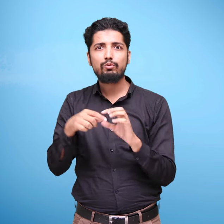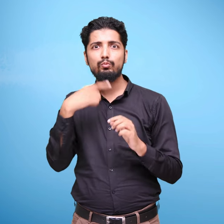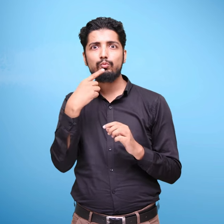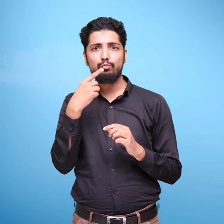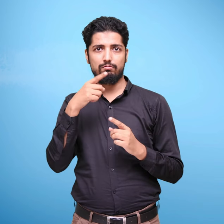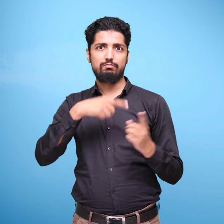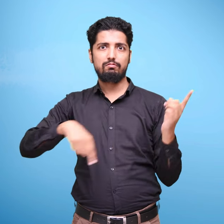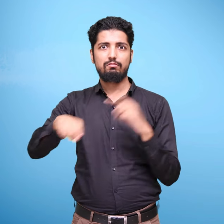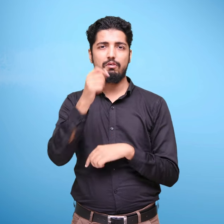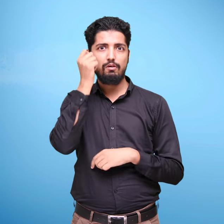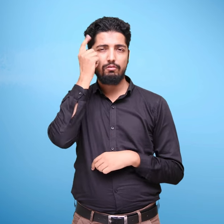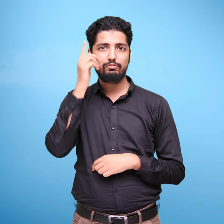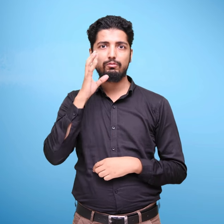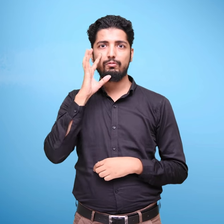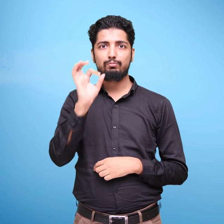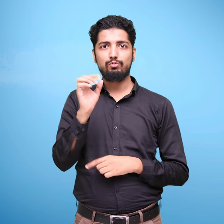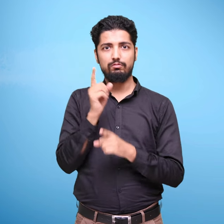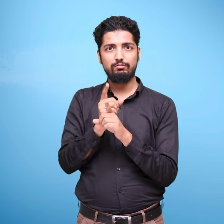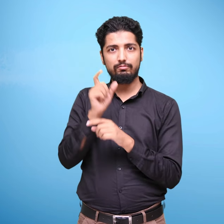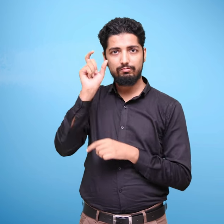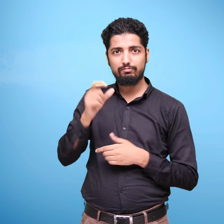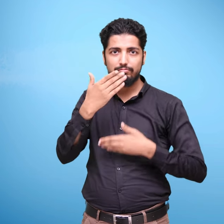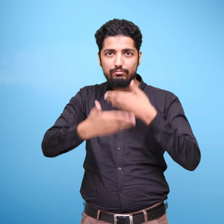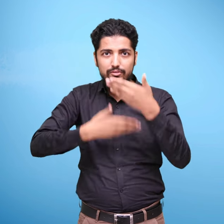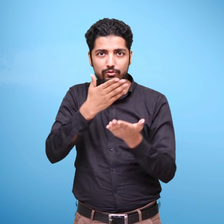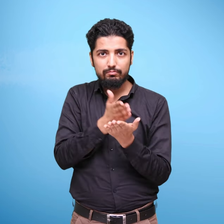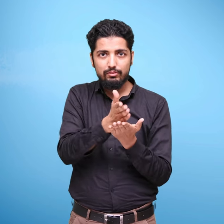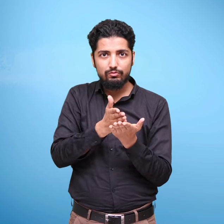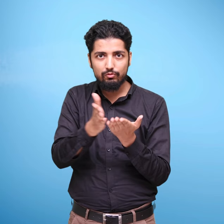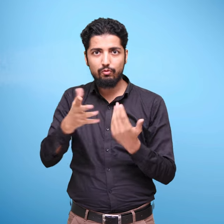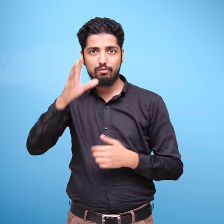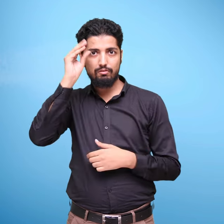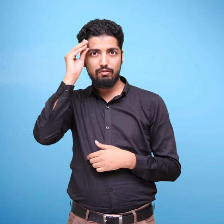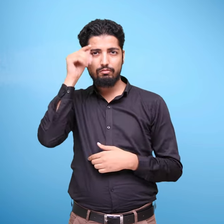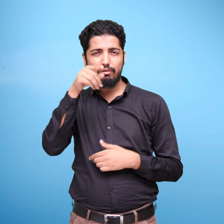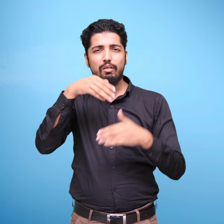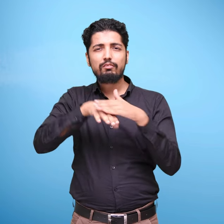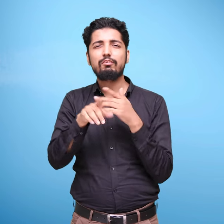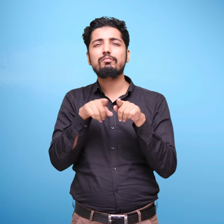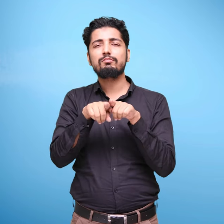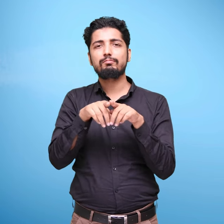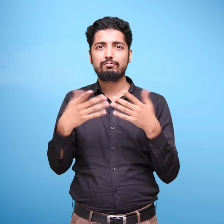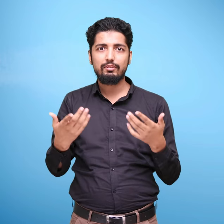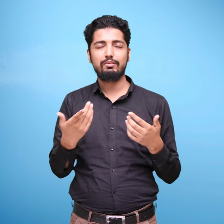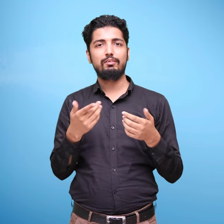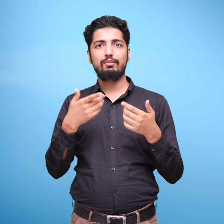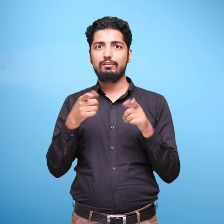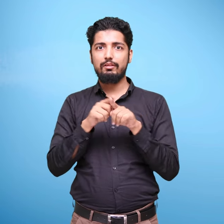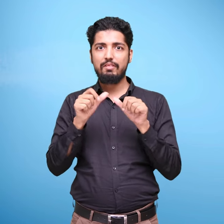प्रक्रिया का एक महत्वपून अंच है। तथा पी ये समझना भी आवश्यक है कि पाठ पुस्तकें अनेक